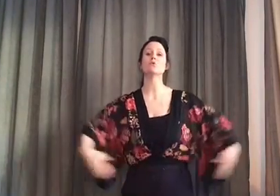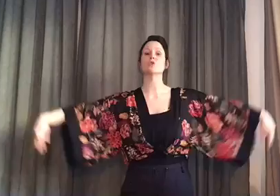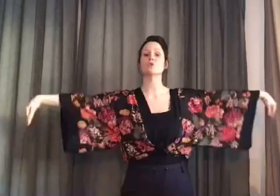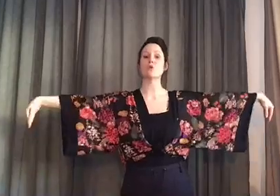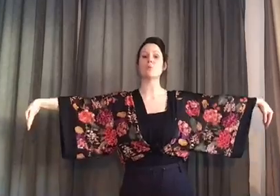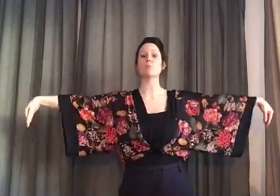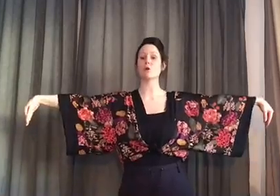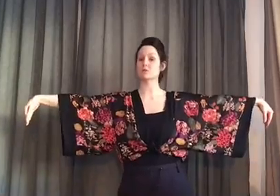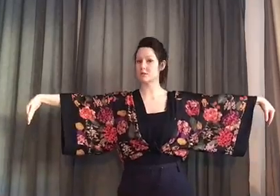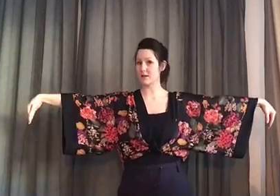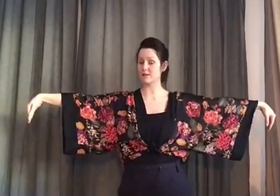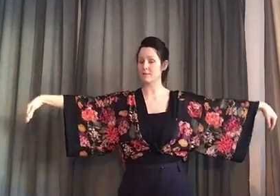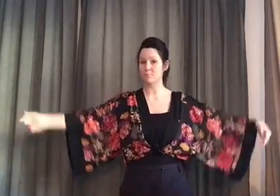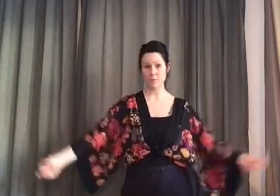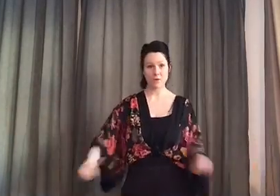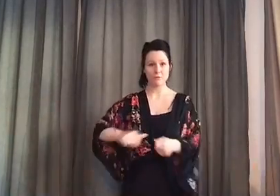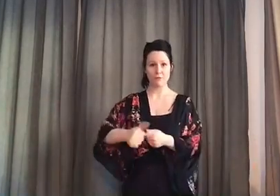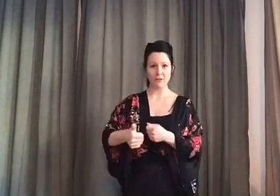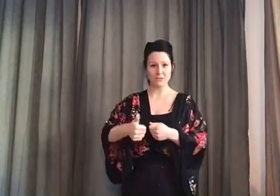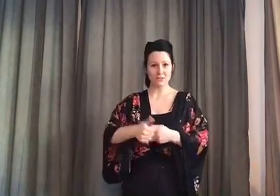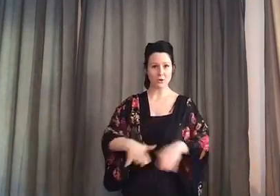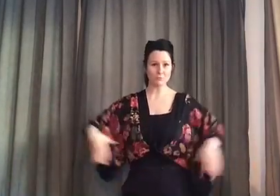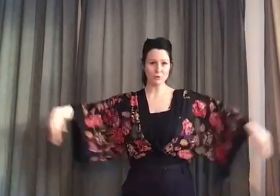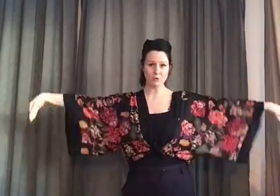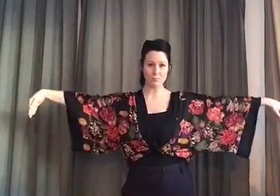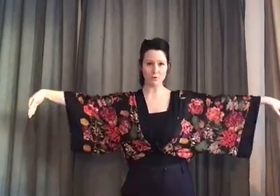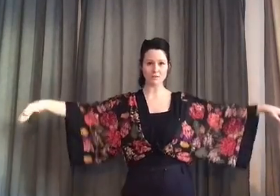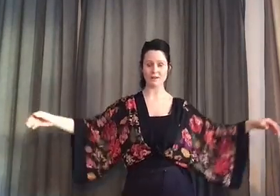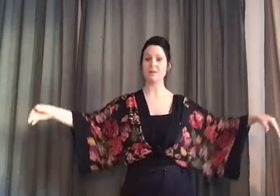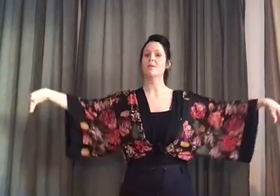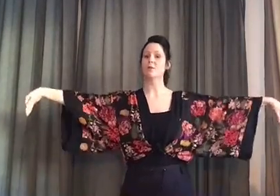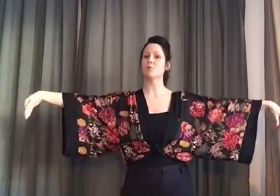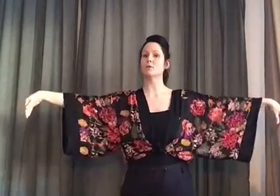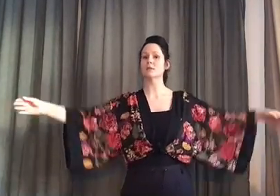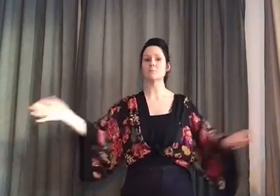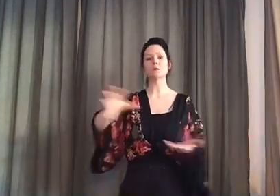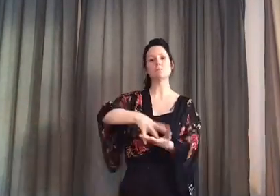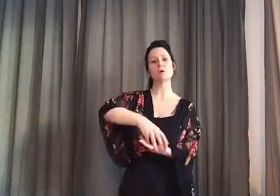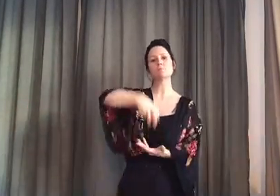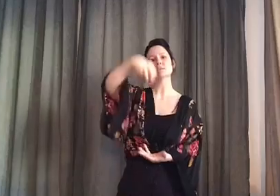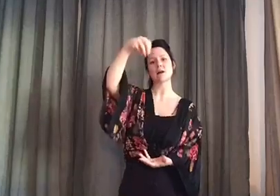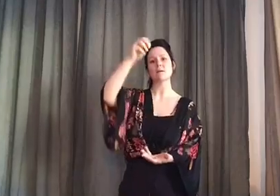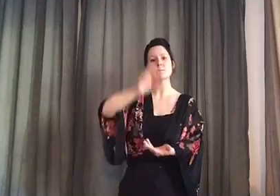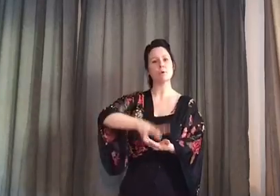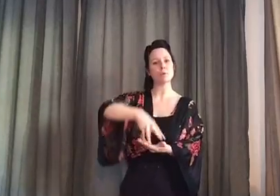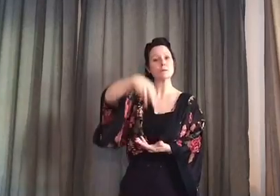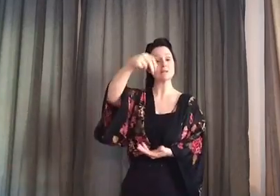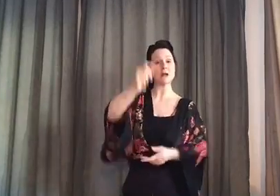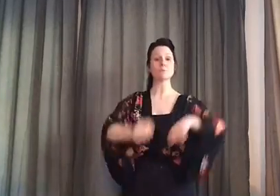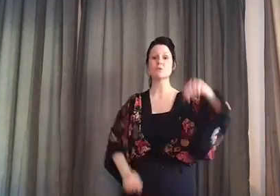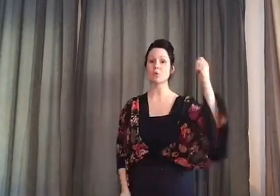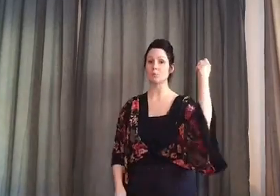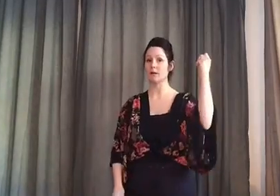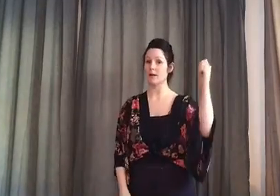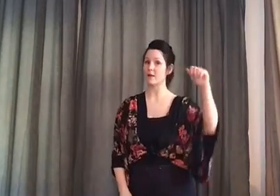en robloxkin Fidgettoy mot en robloxkin Robloxkin mot en burk med slime Burk med slime mot en tågbiljet